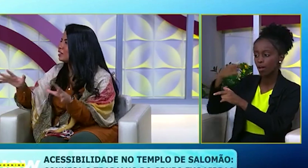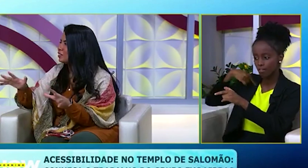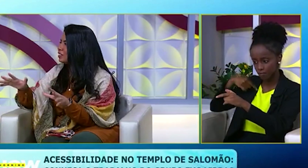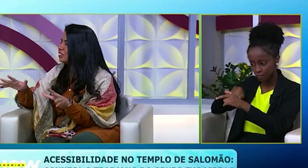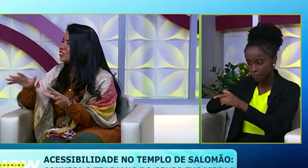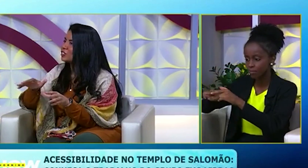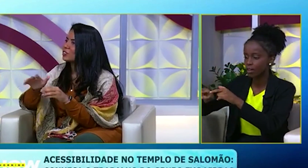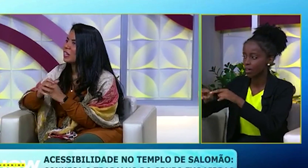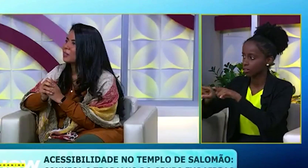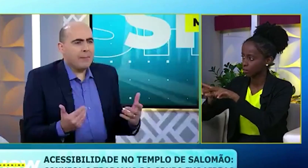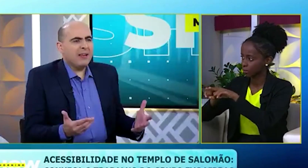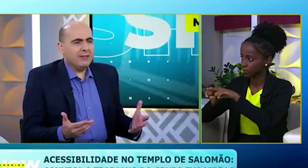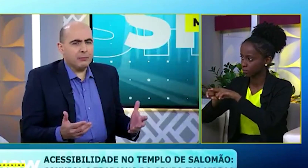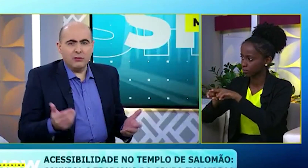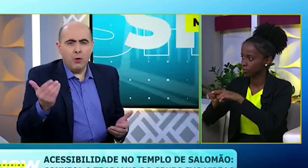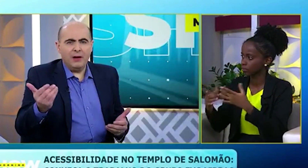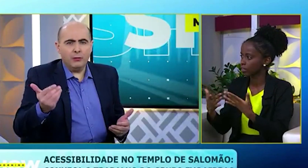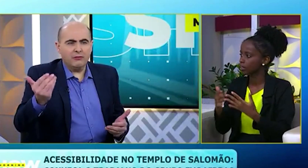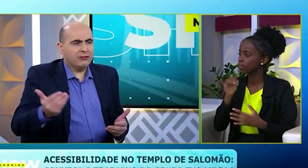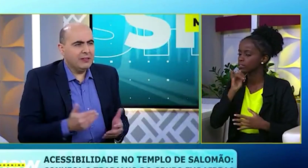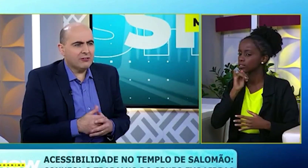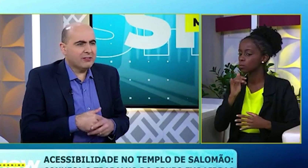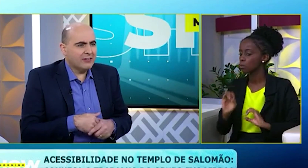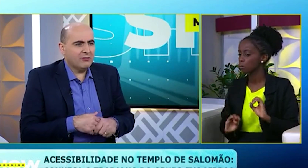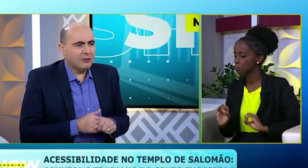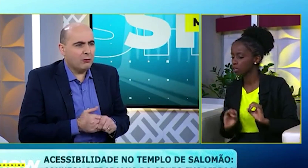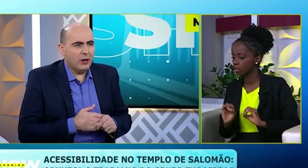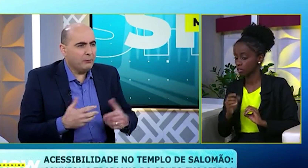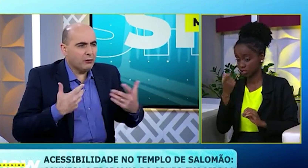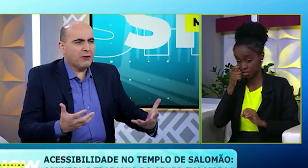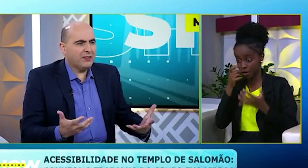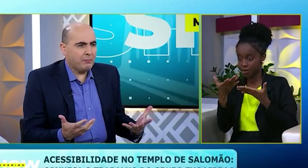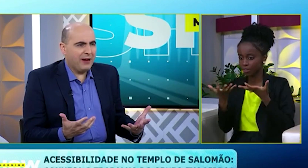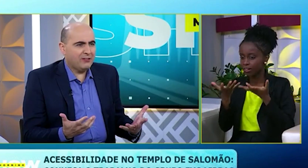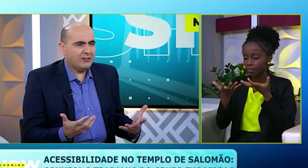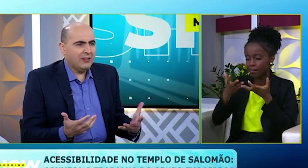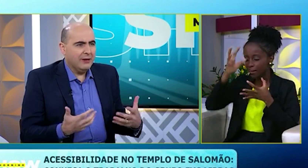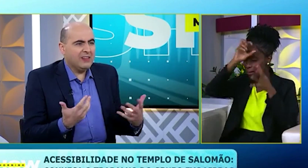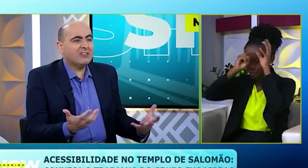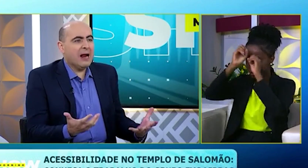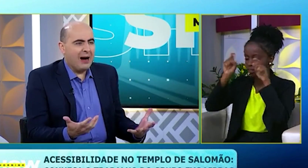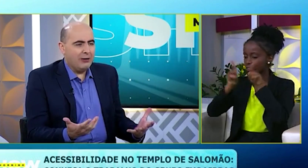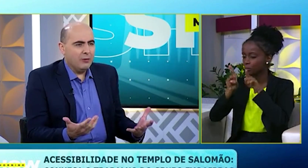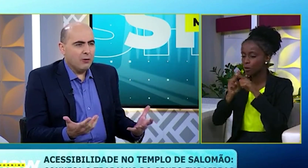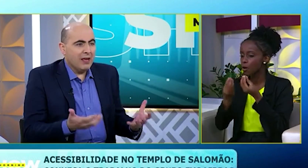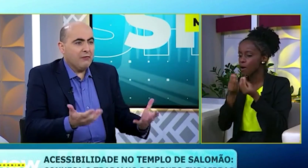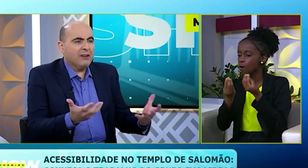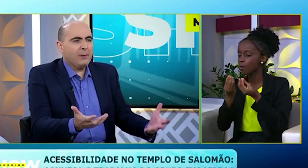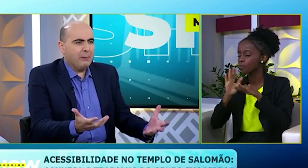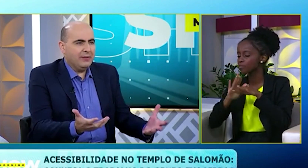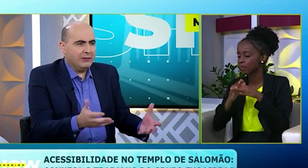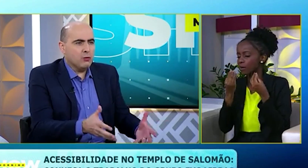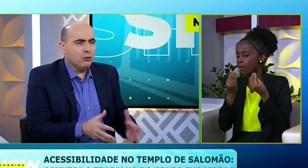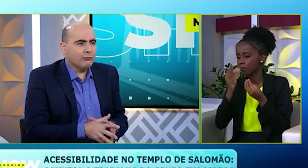espalhado. E a pessoa que quer aprender, Por exemplo, O obreiro, Evangelista que está assistindo agora, Puxa, Eu quero fazer parte Desse trabalho. Como é